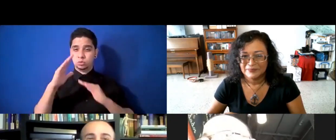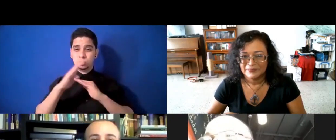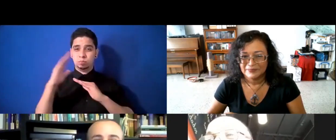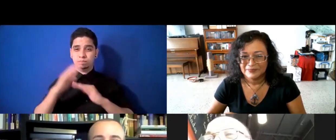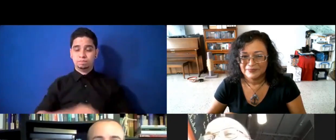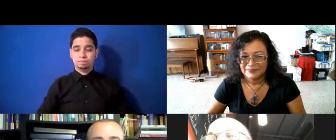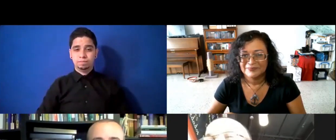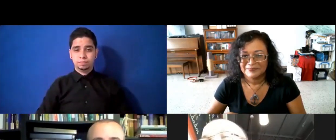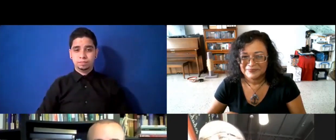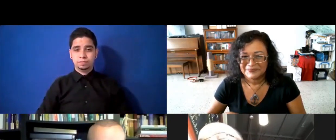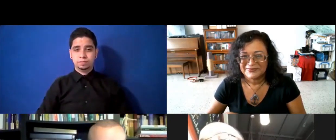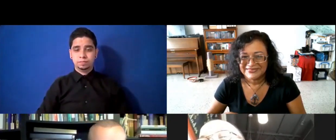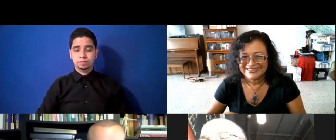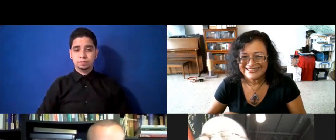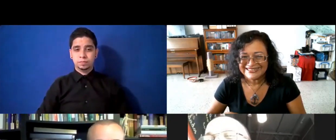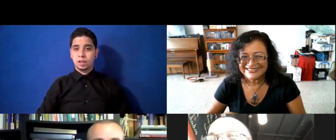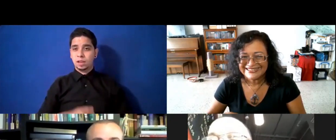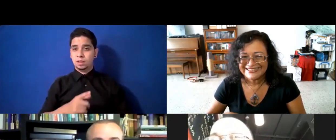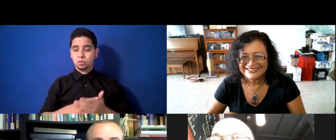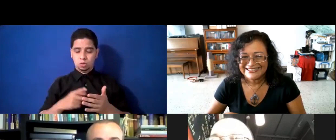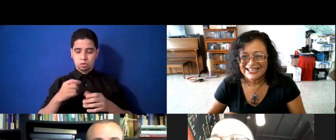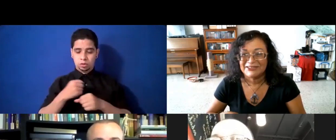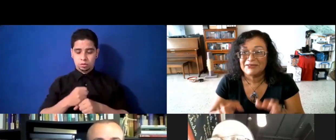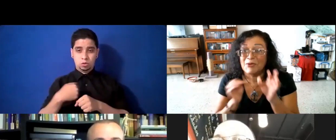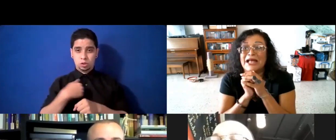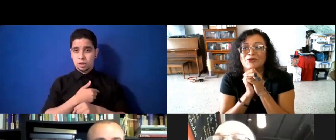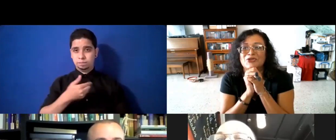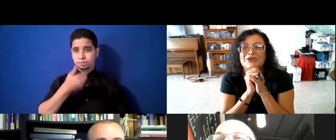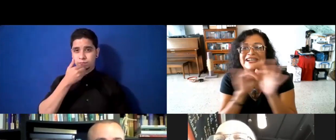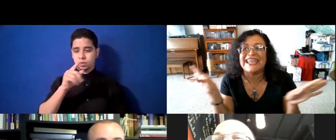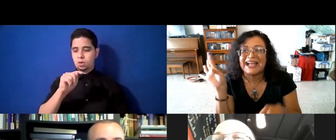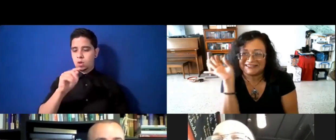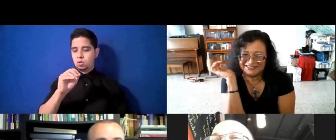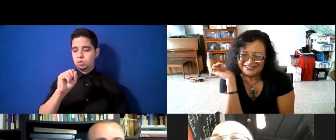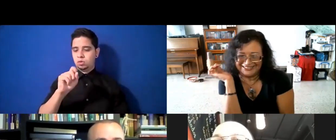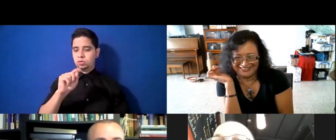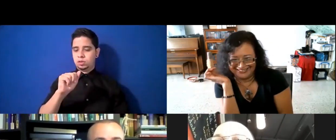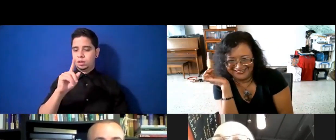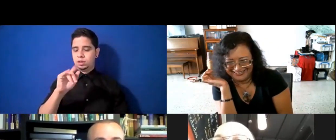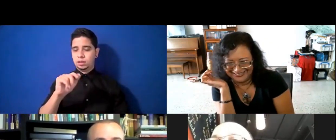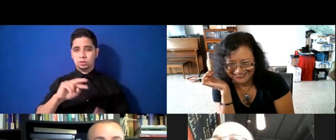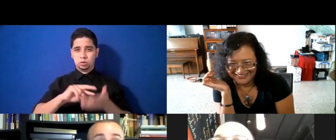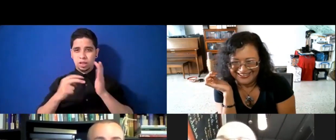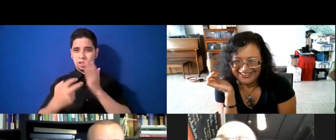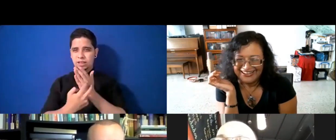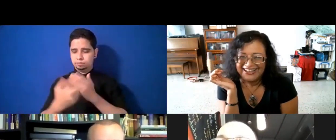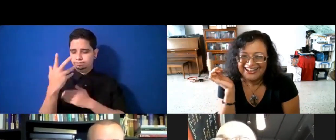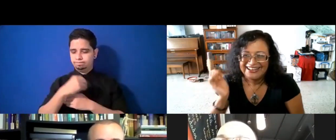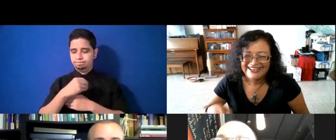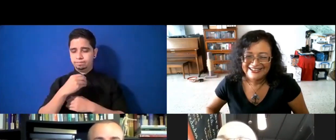finas, quedan tostaditas, así que, es por esta salsa, es por esta salsa, los ingredientes,